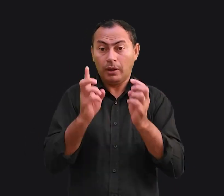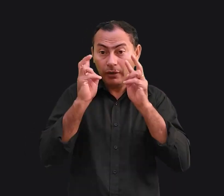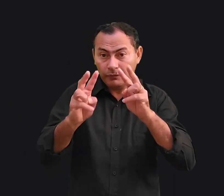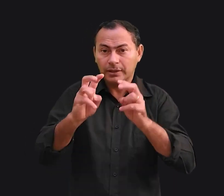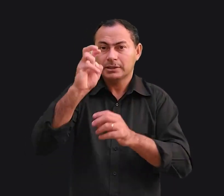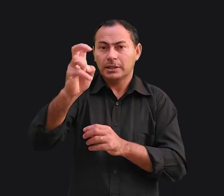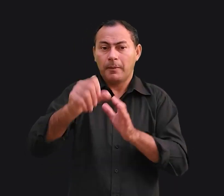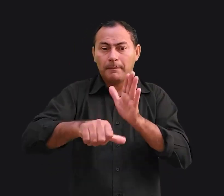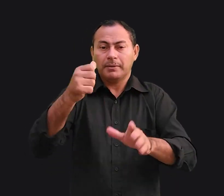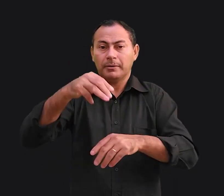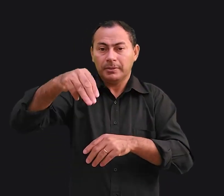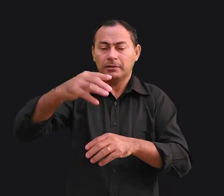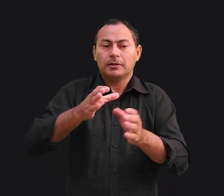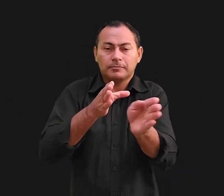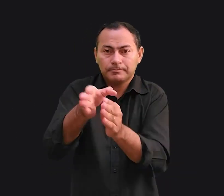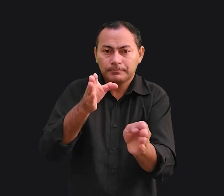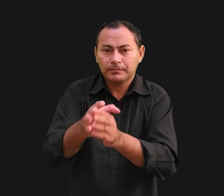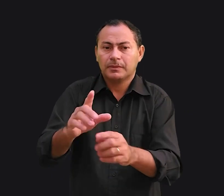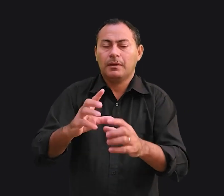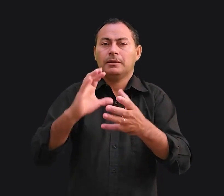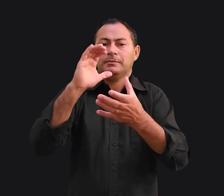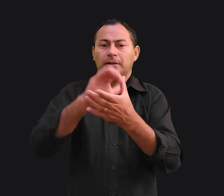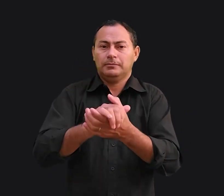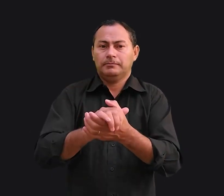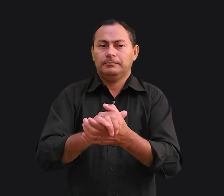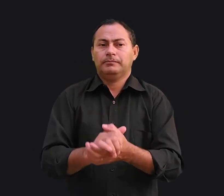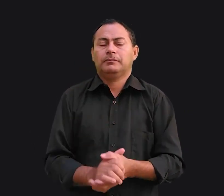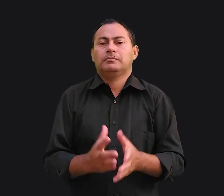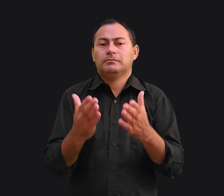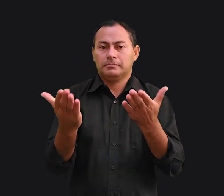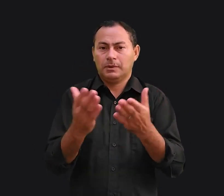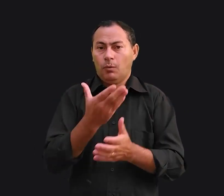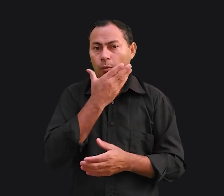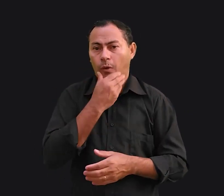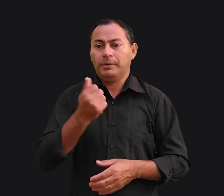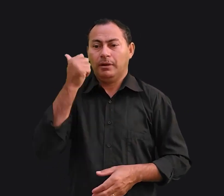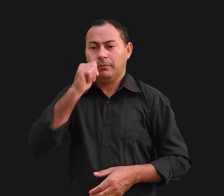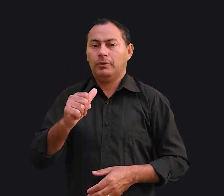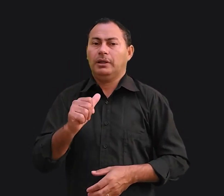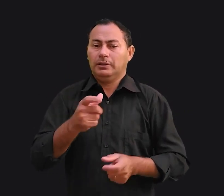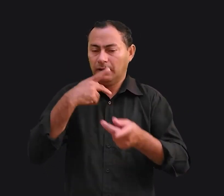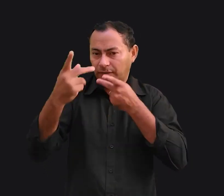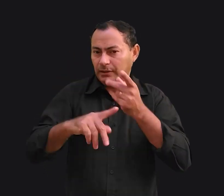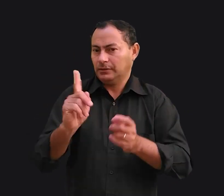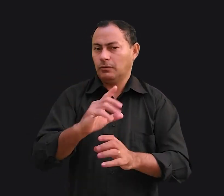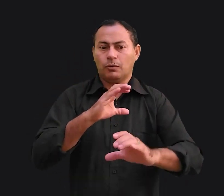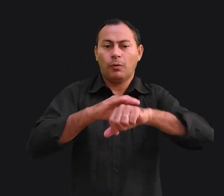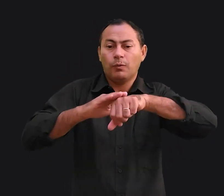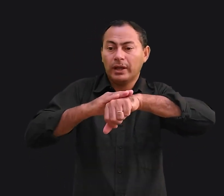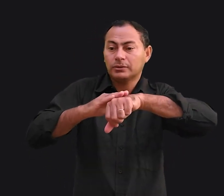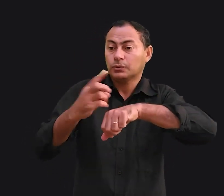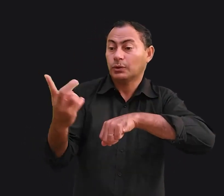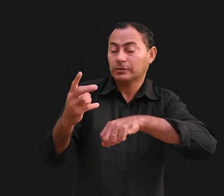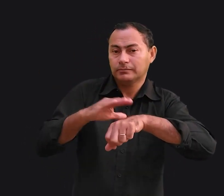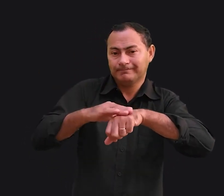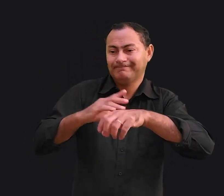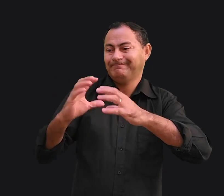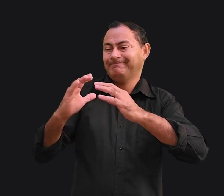nos cinco primeiros minutos de aconselhamento matrimonial. Com isso, o homem e a mulher estão dizendo que não se conversam. Geralmente, o